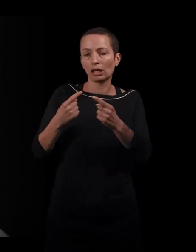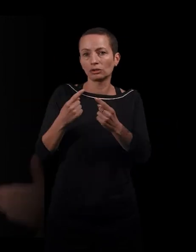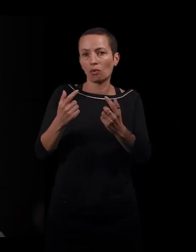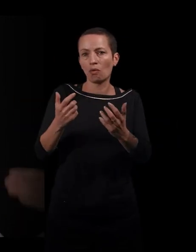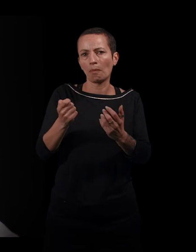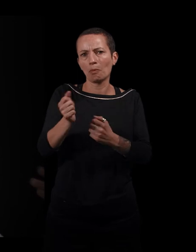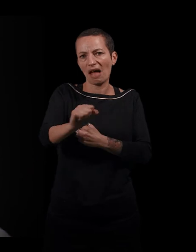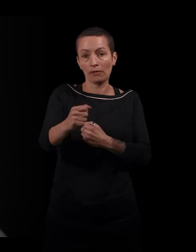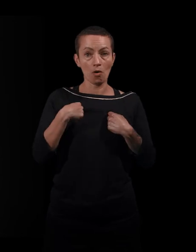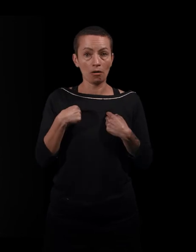et en disant voilà ce qui s'est passé,